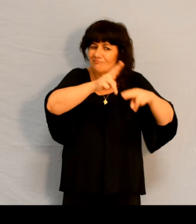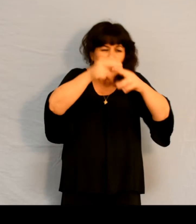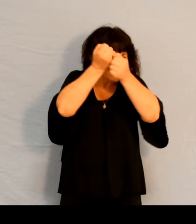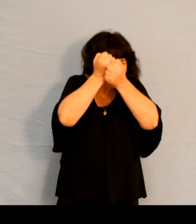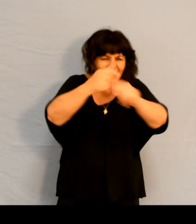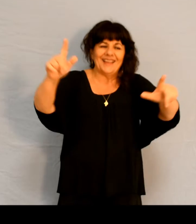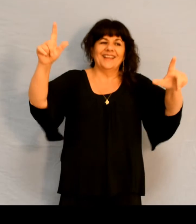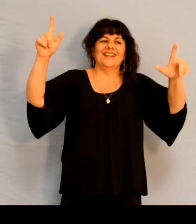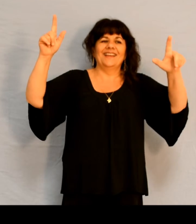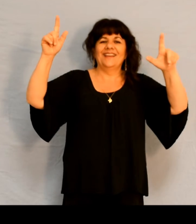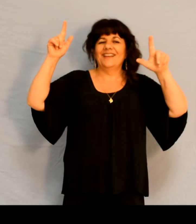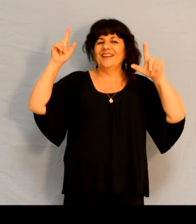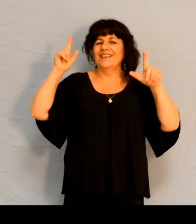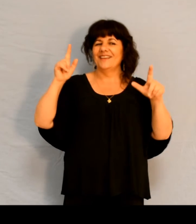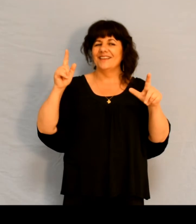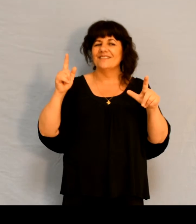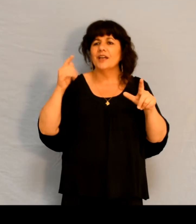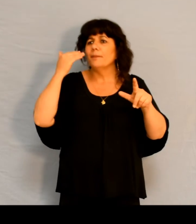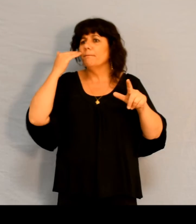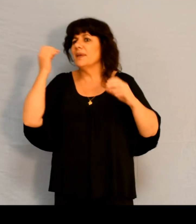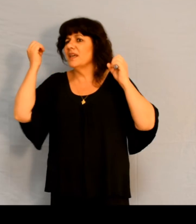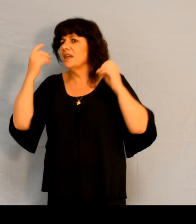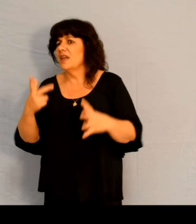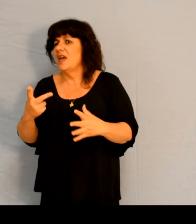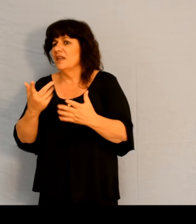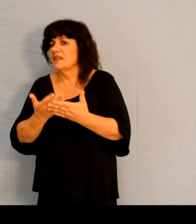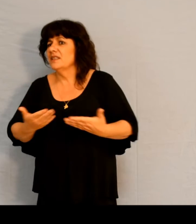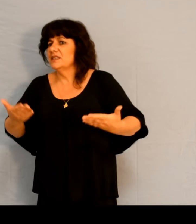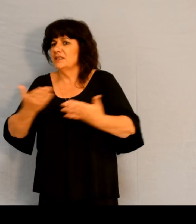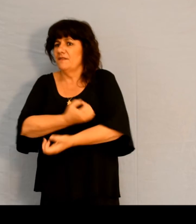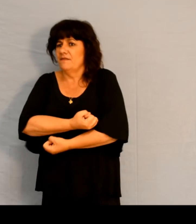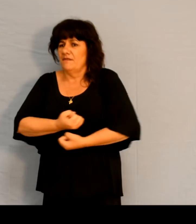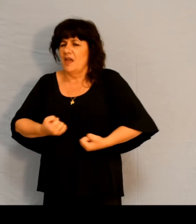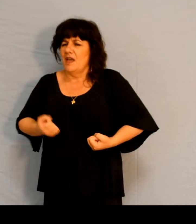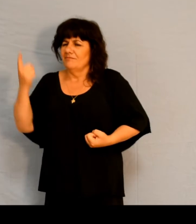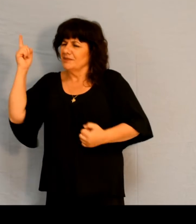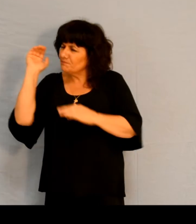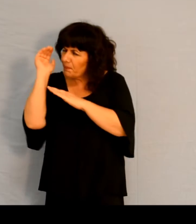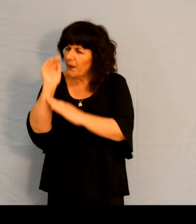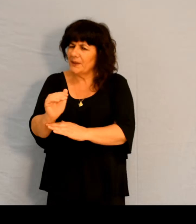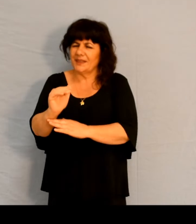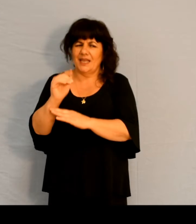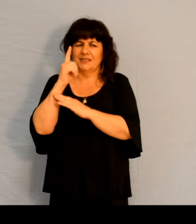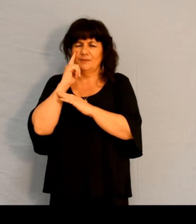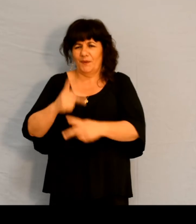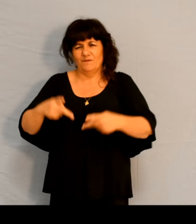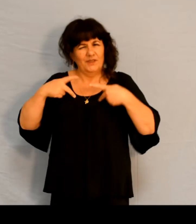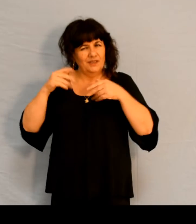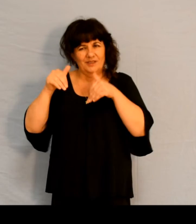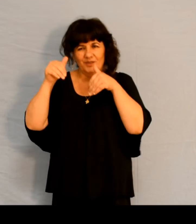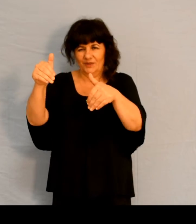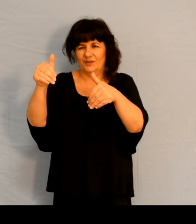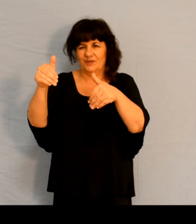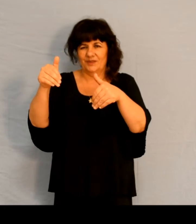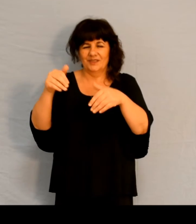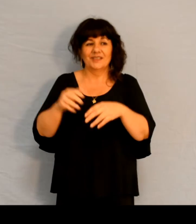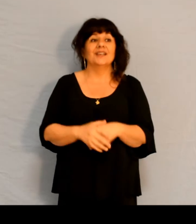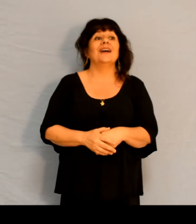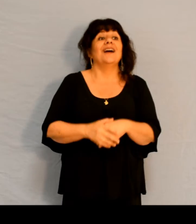en vie au jour de la famine Heureux le peuple dont le Seigneur est le Dieu